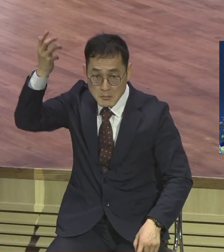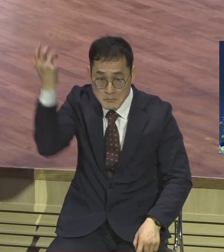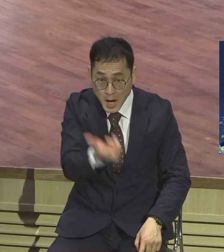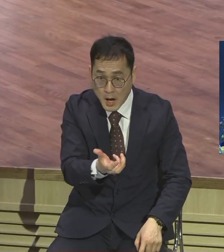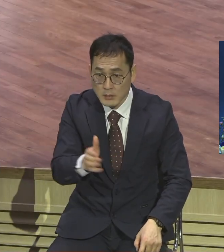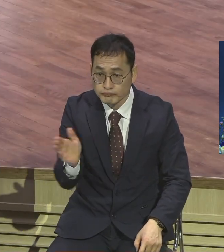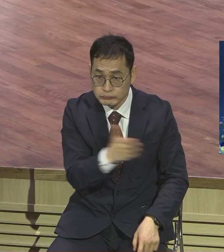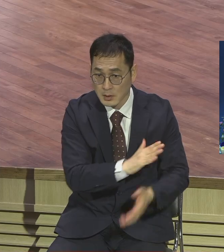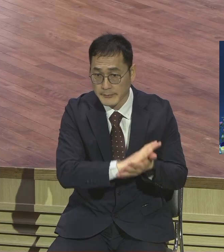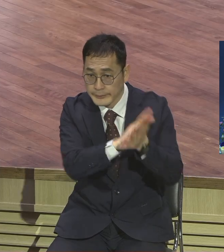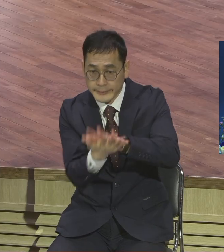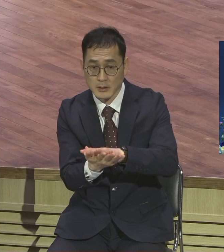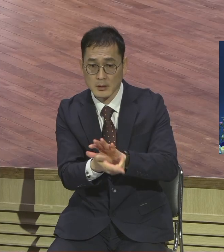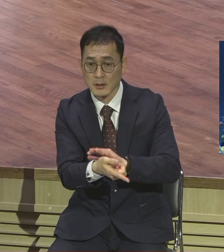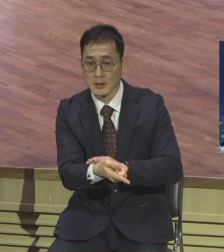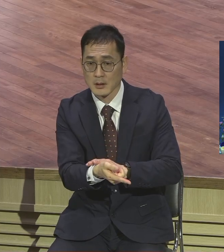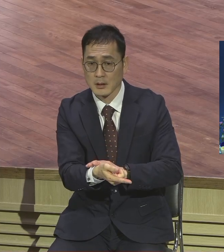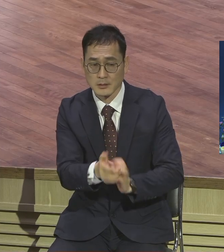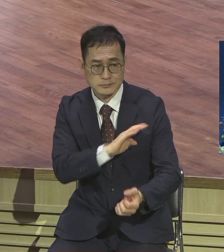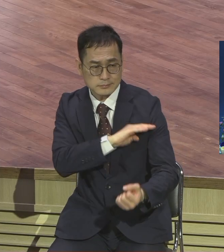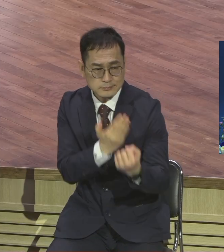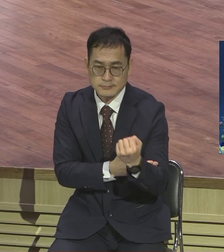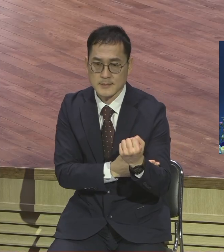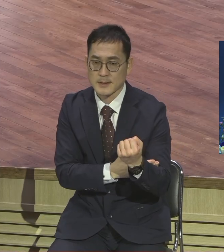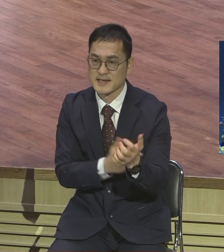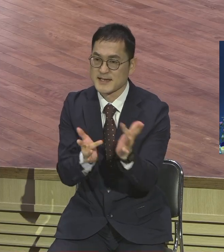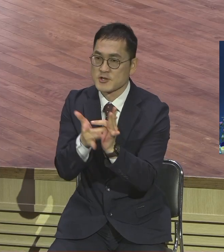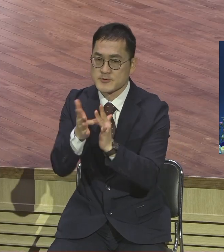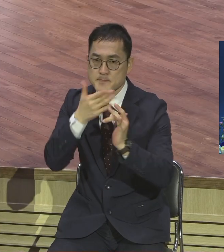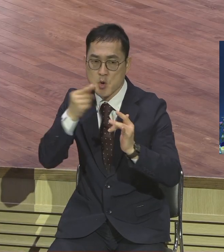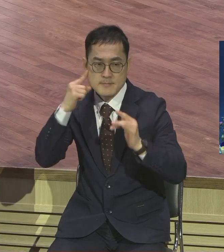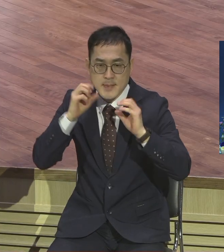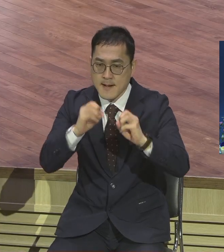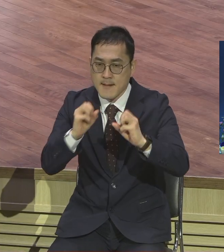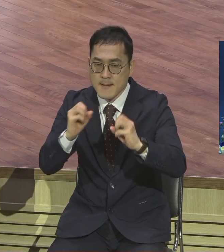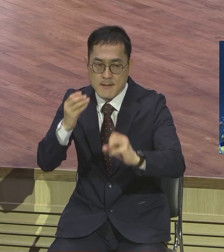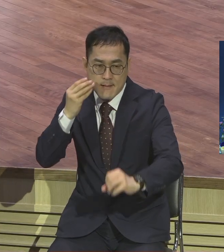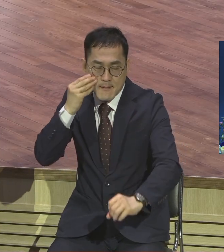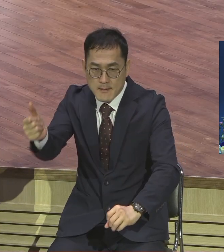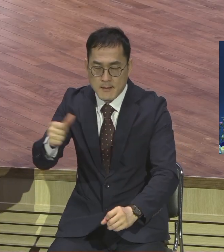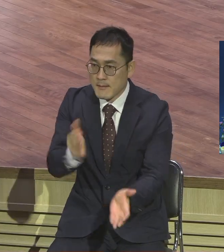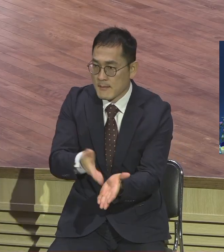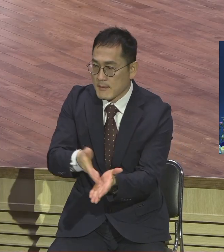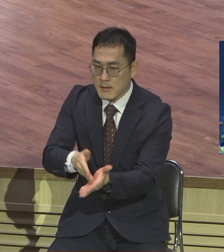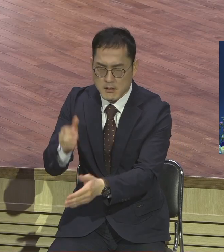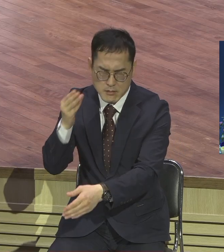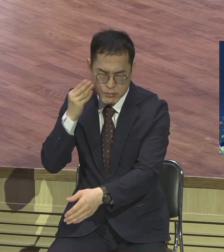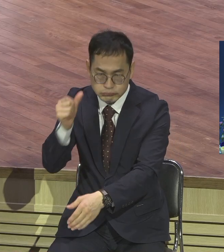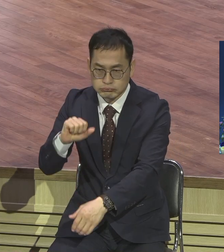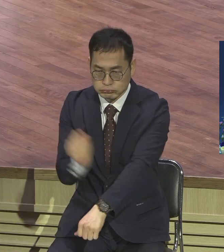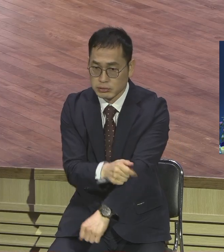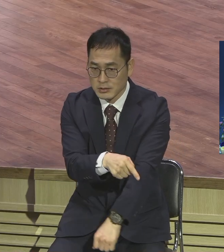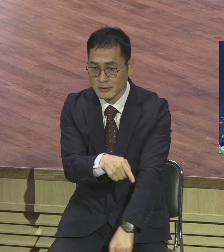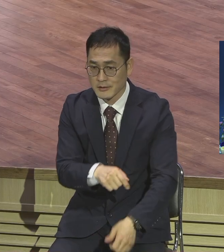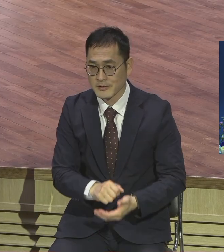사람으로 능력 있는 사람으로 완전히 바뀌어버렸어요 4등전 4장에 보면 베드로와 요원이